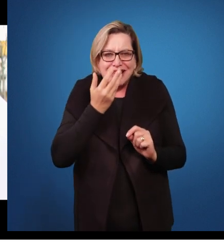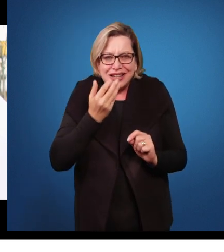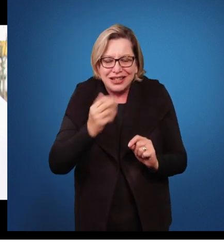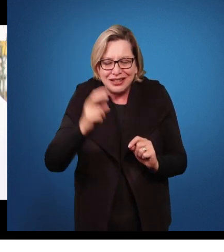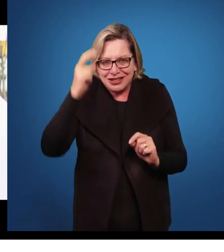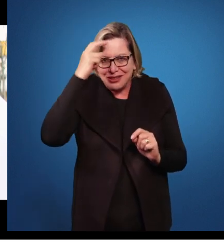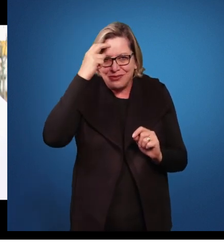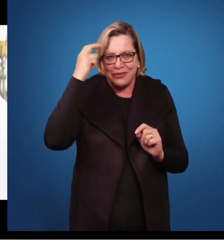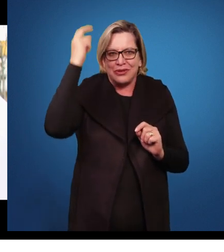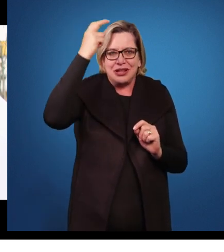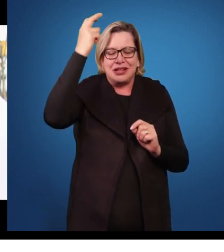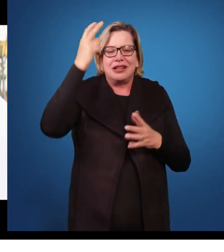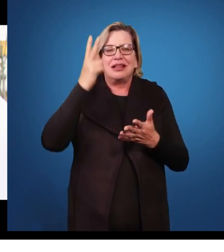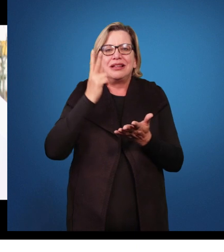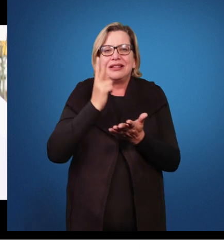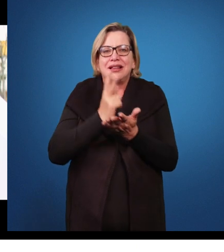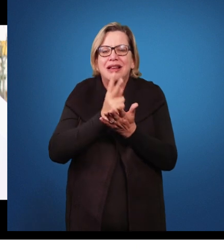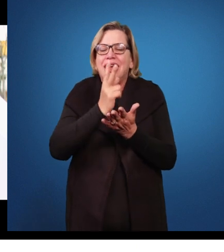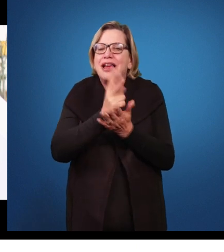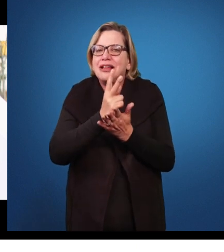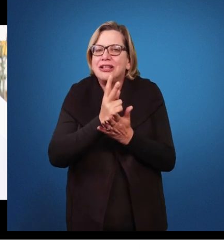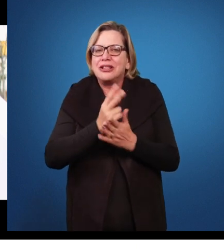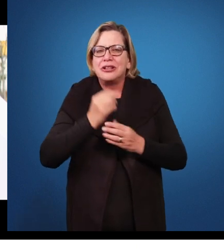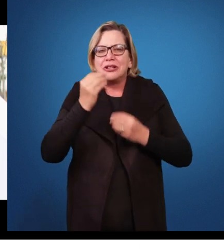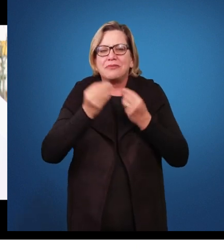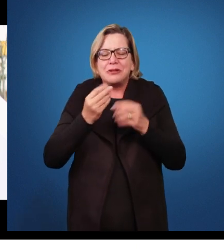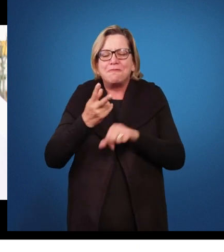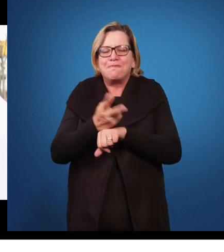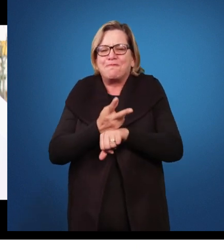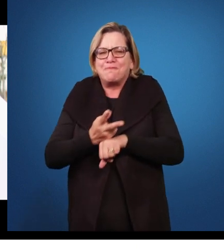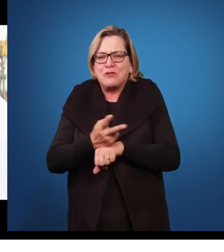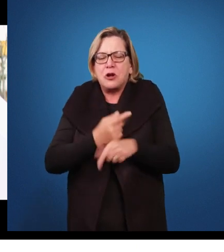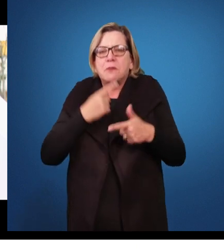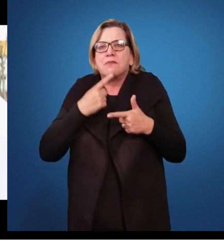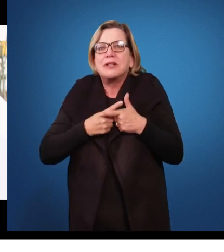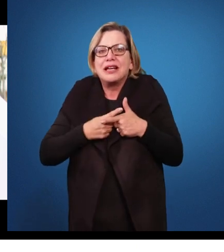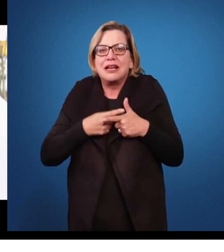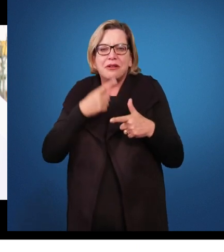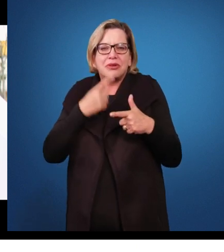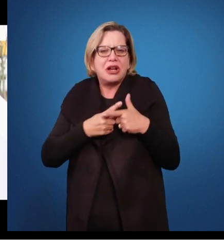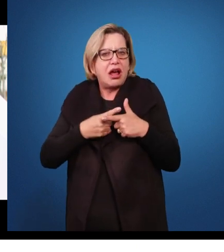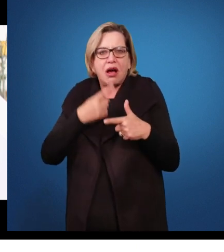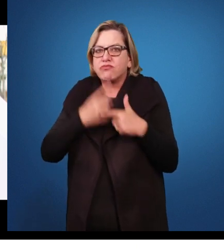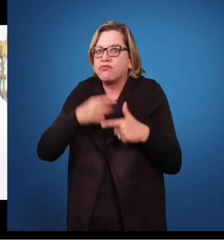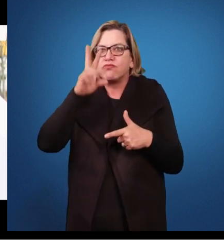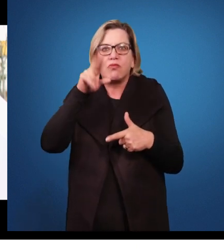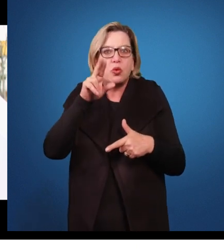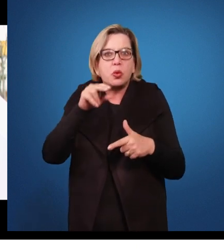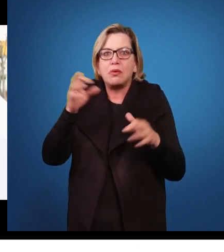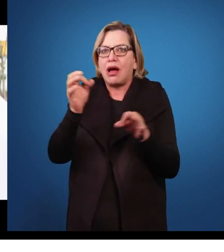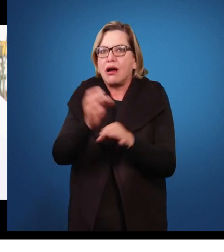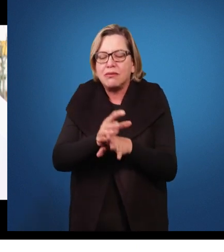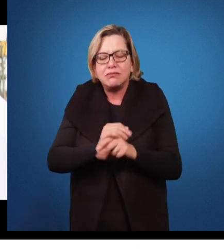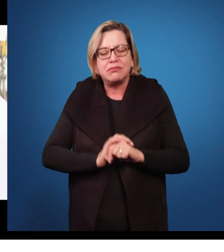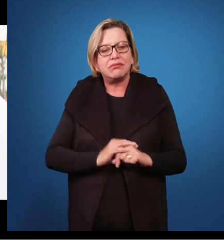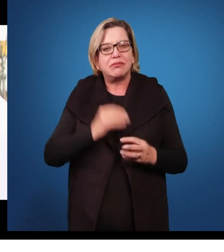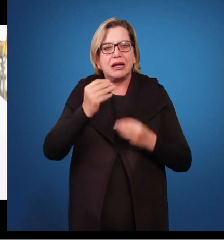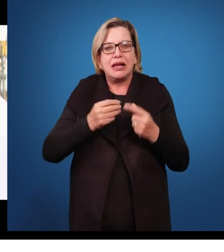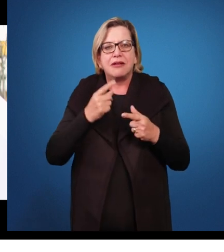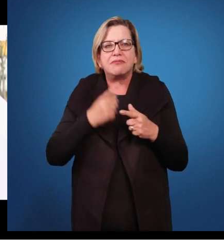habilidades, elas têm uma busca de um porquê que é incessante. Não é aquele porquê e a mãe